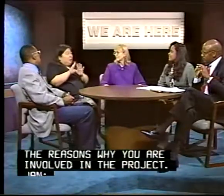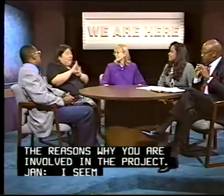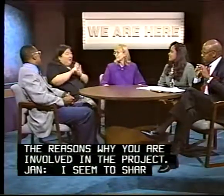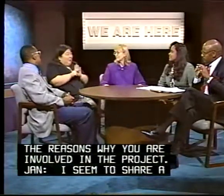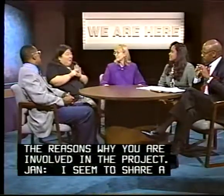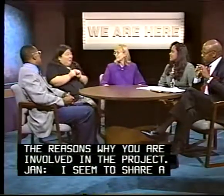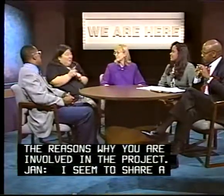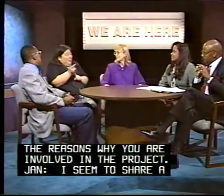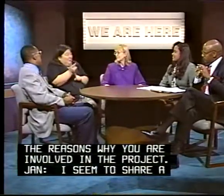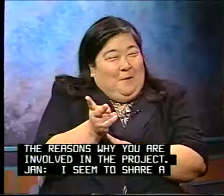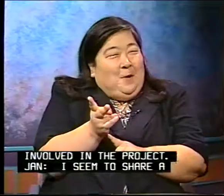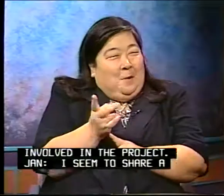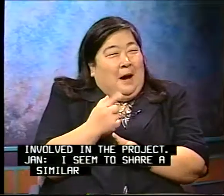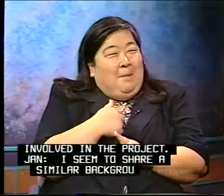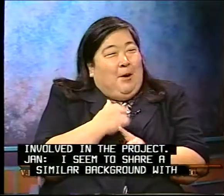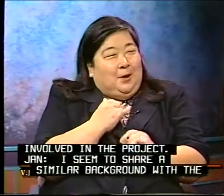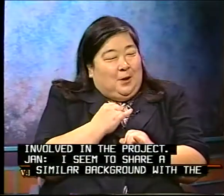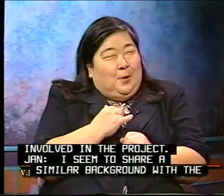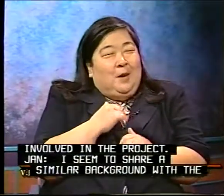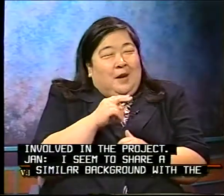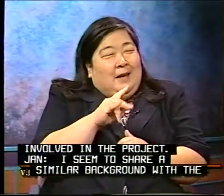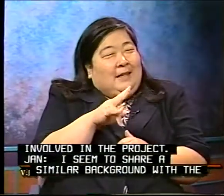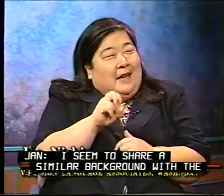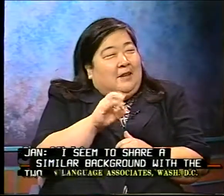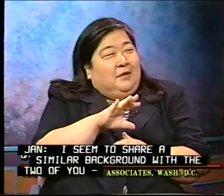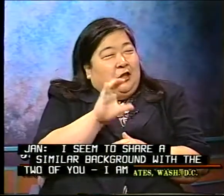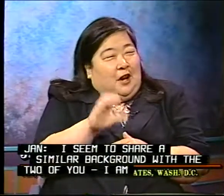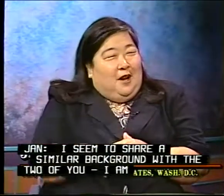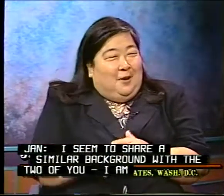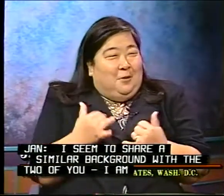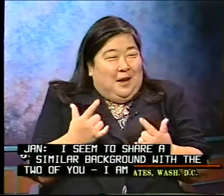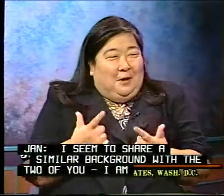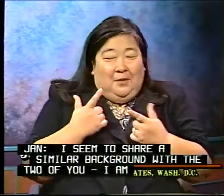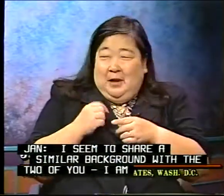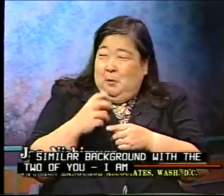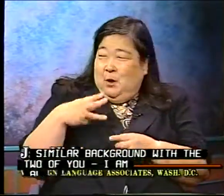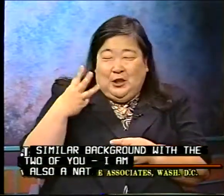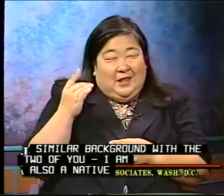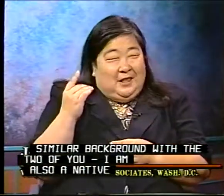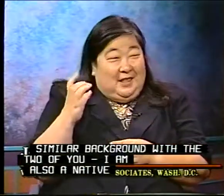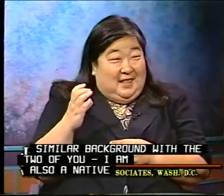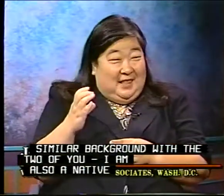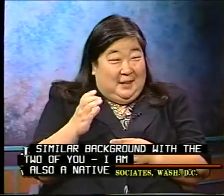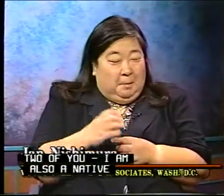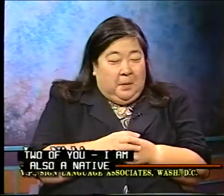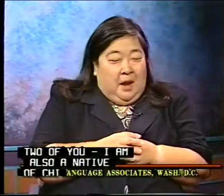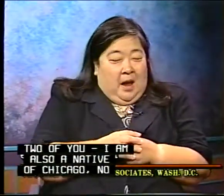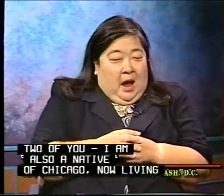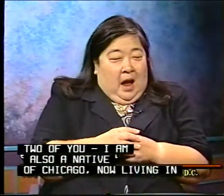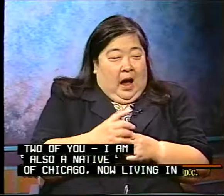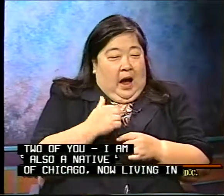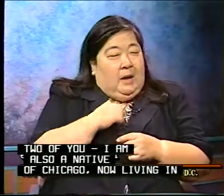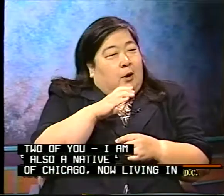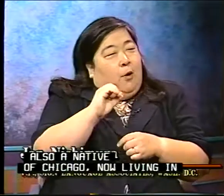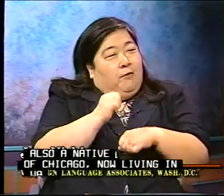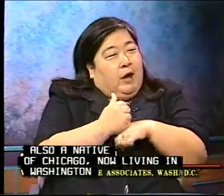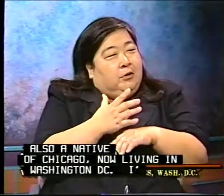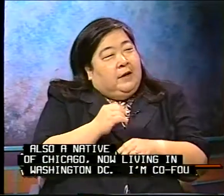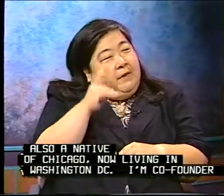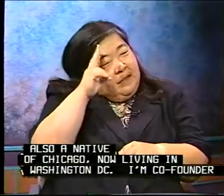background with the two of you. I'm also a native of Chicago, now living in Washington, D.C. I'm co-founder and vice